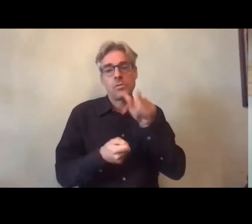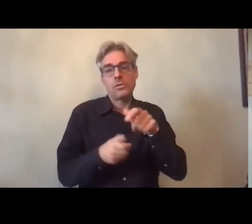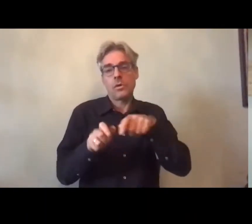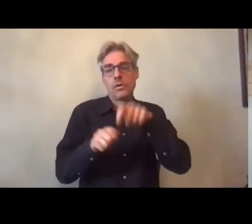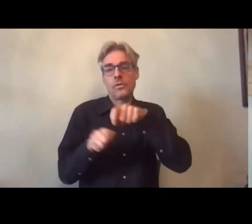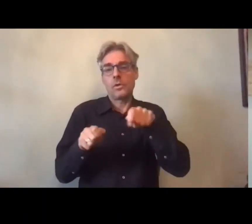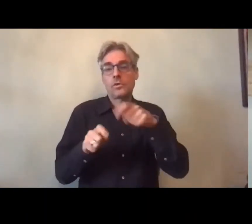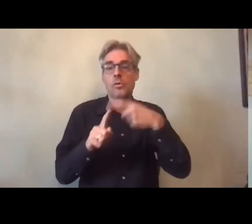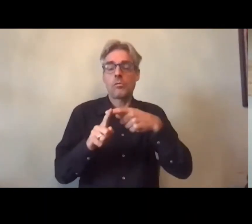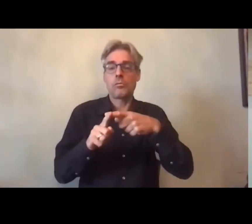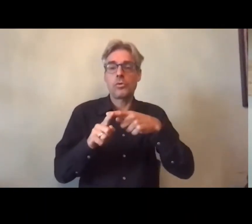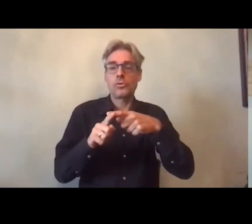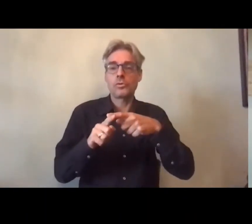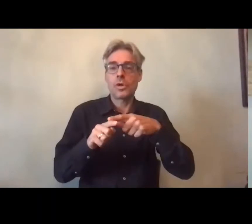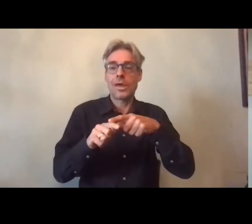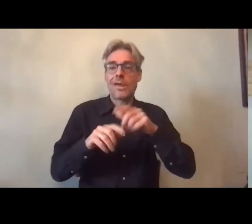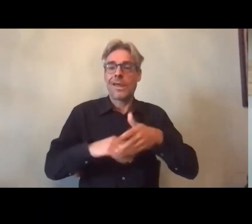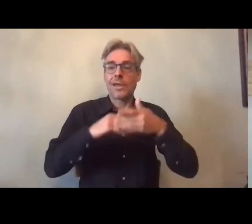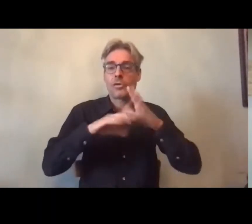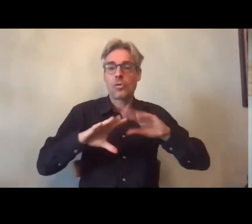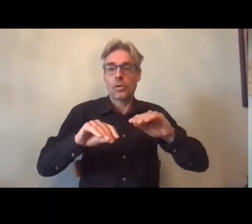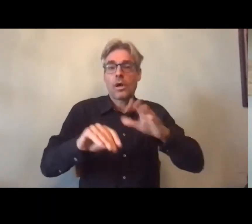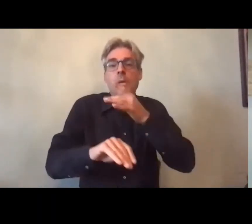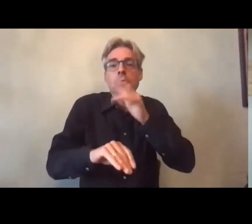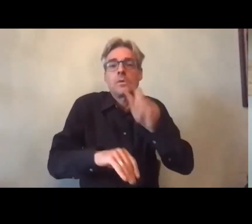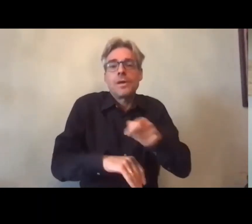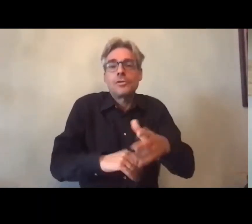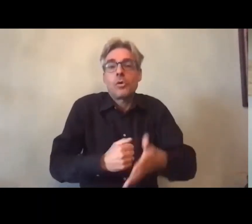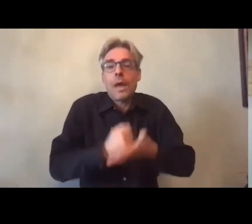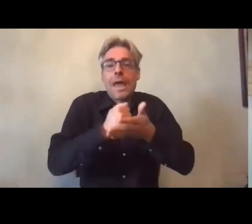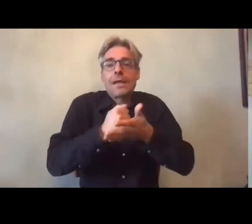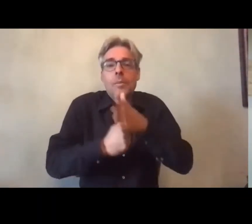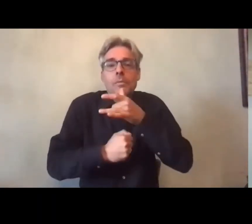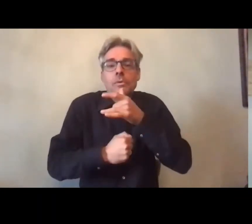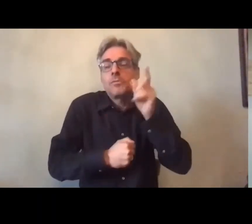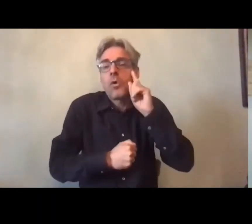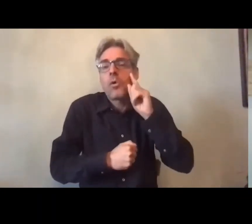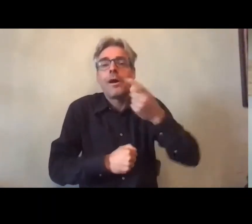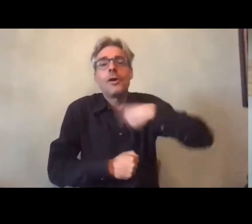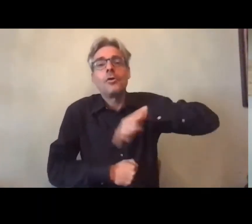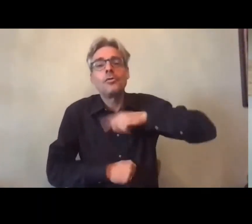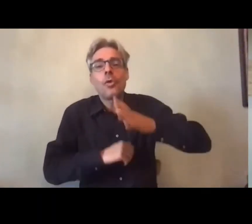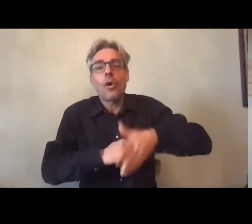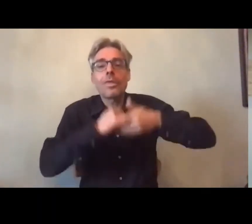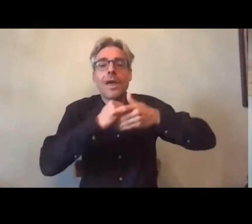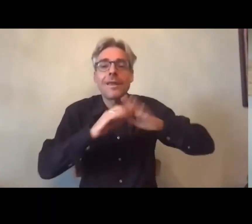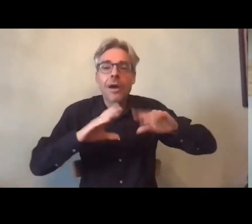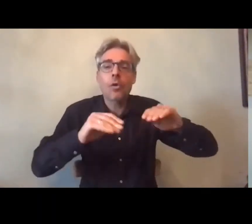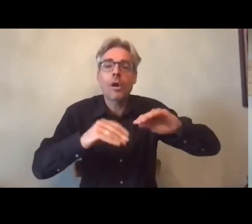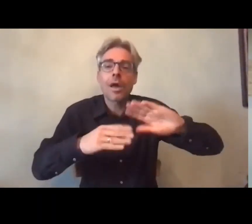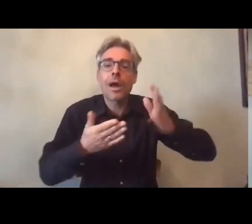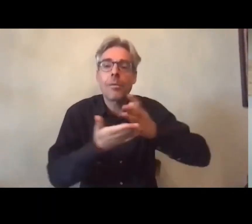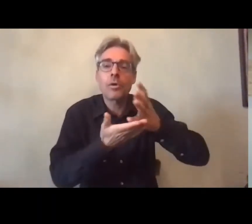un appui au montage de projet vous voyez parce que ça serait difficile d'être impliqué dans le montage de projet et après